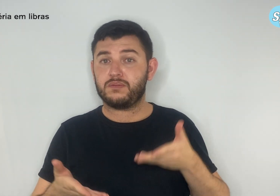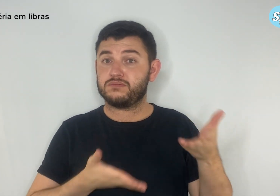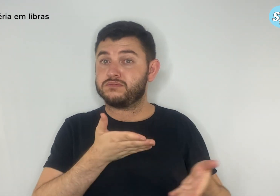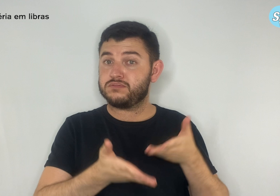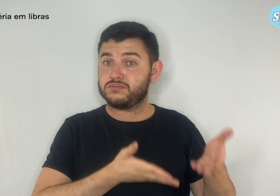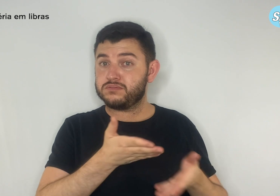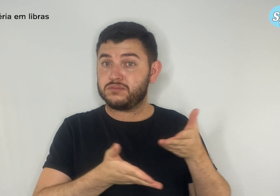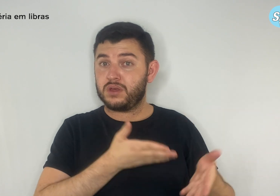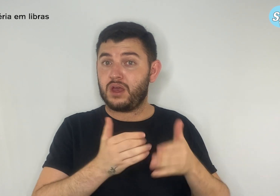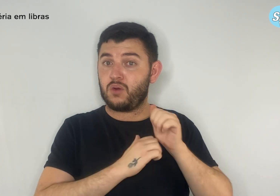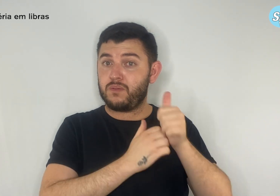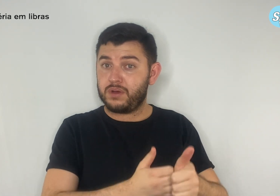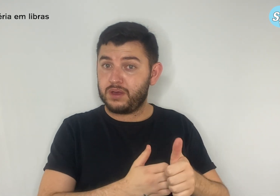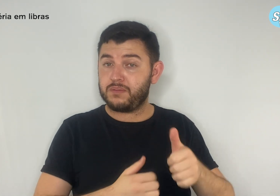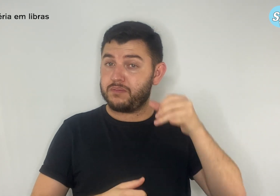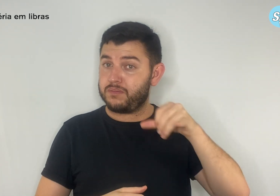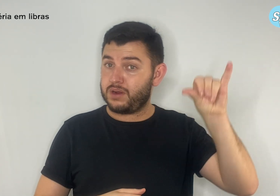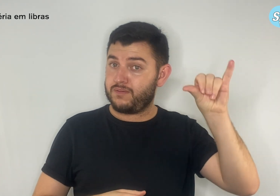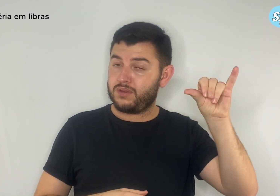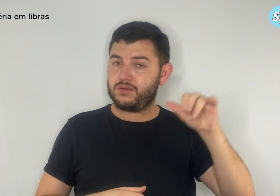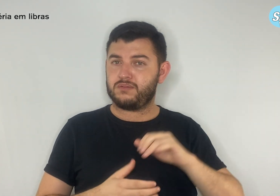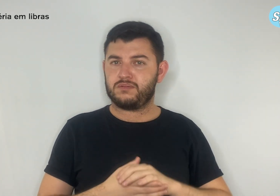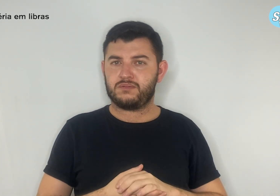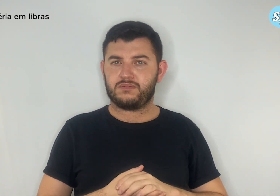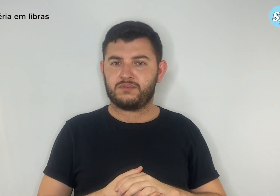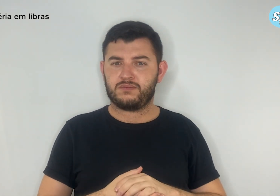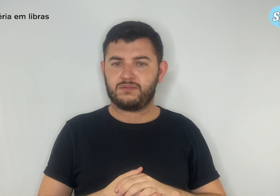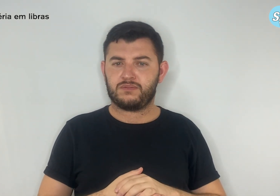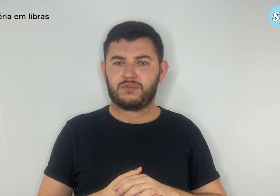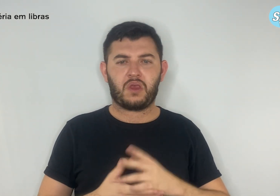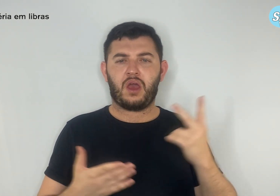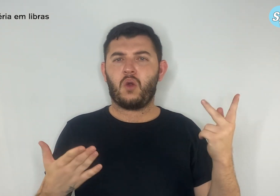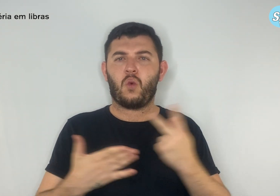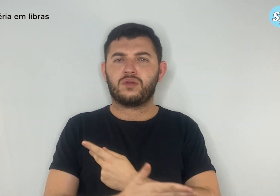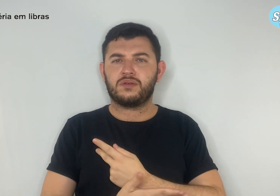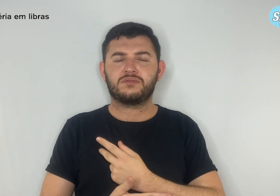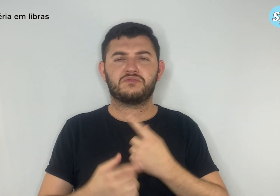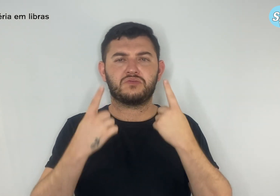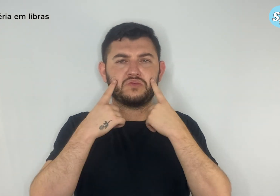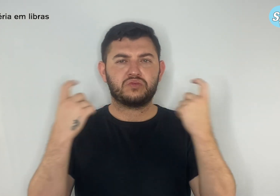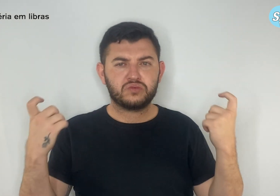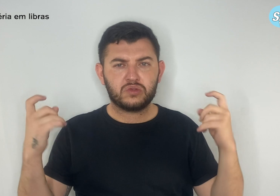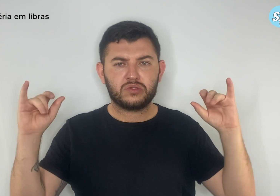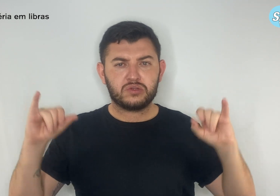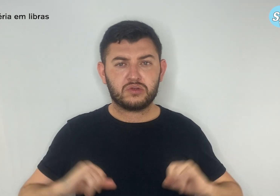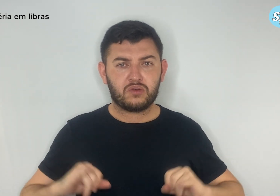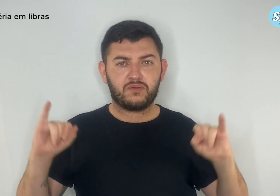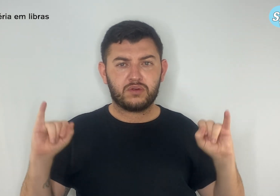e prevenção. Ao sofrer um episódio ou processo de violência na escola, o professor,